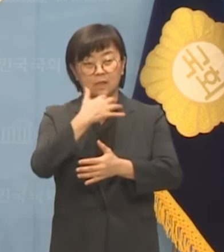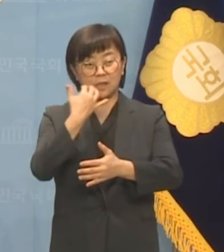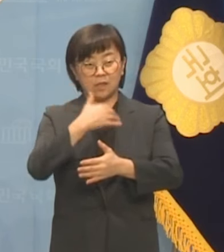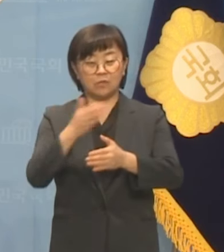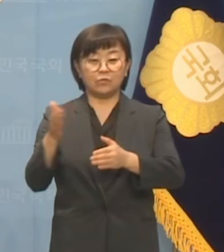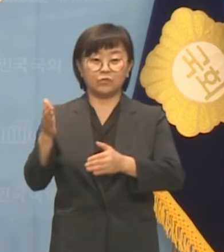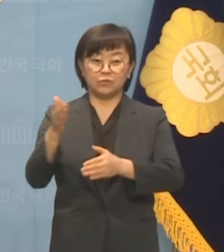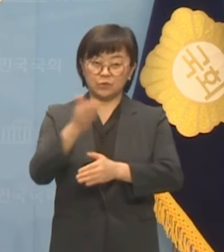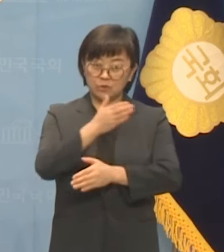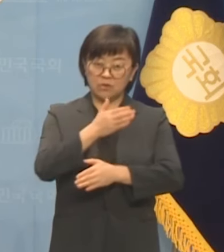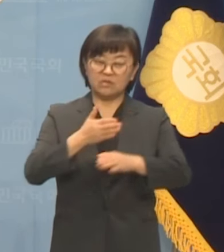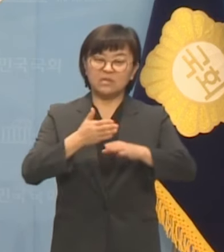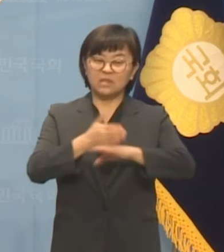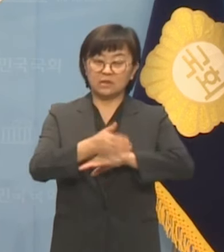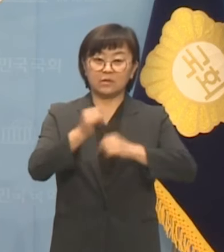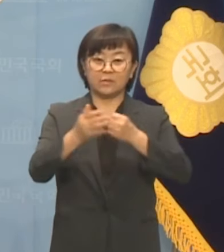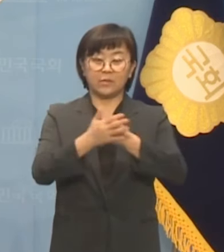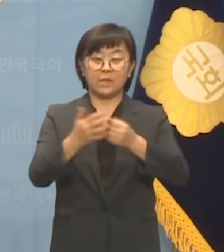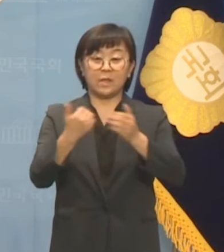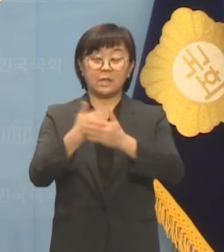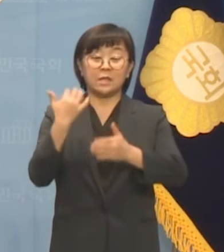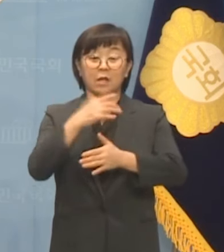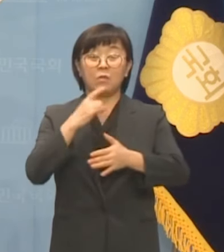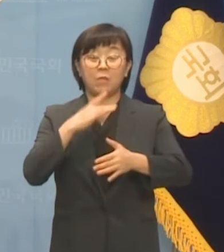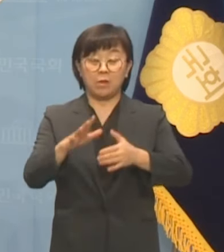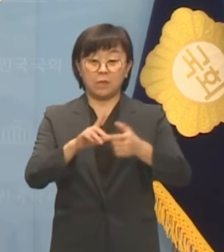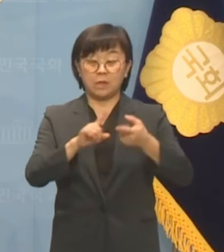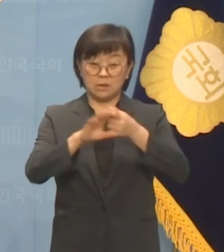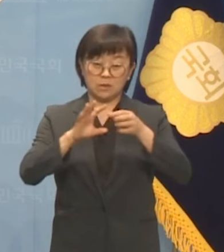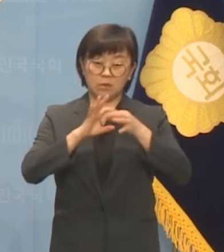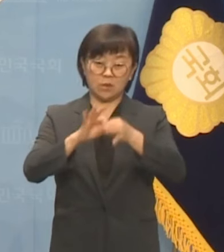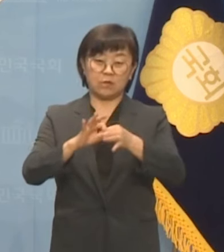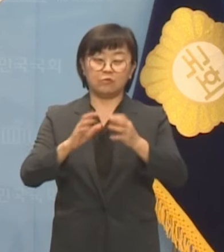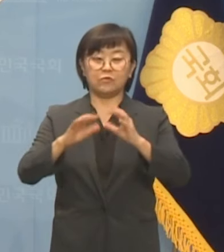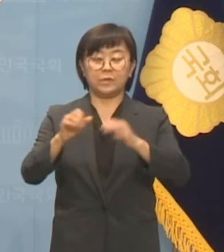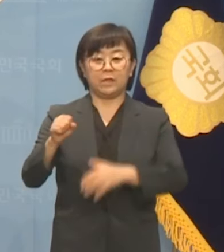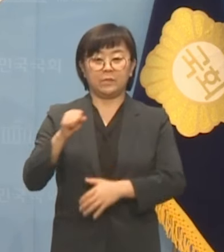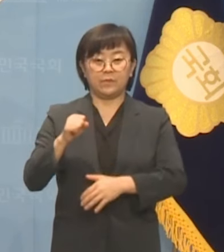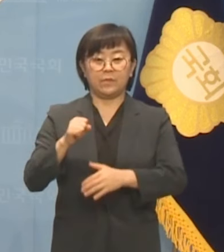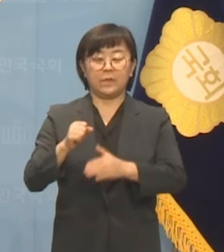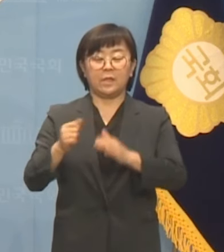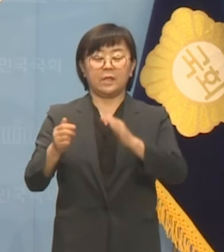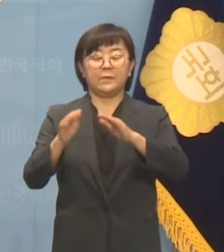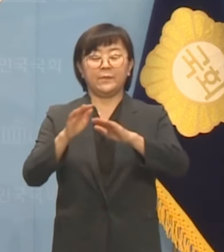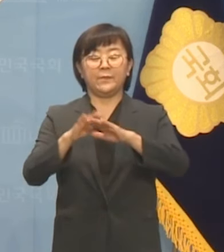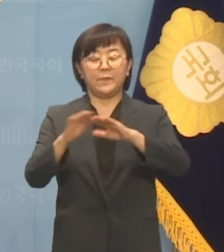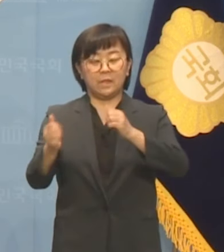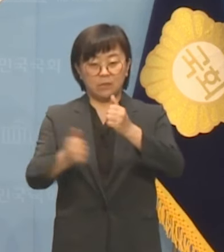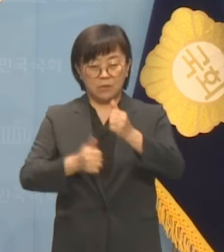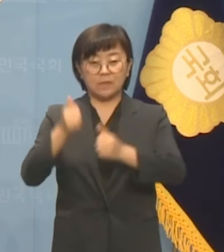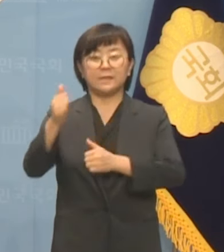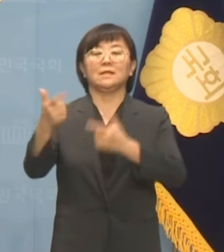동원하는 모습이 색깔론으로만 연명하는 국민의힘의 비대위원장답습니다.